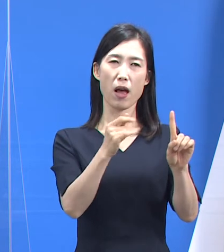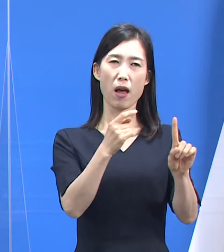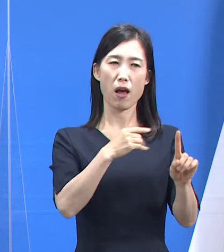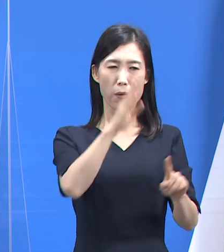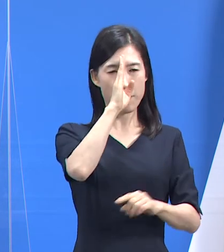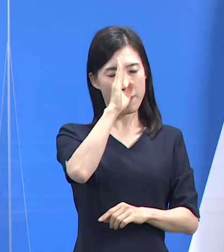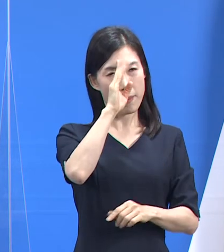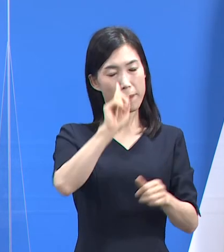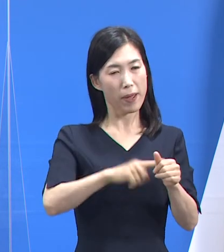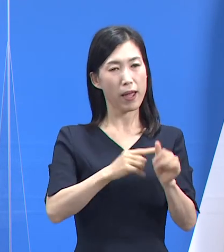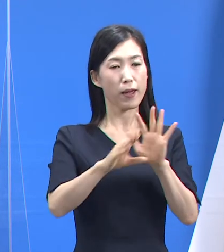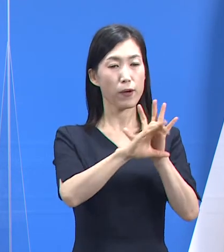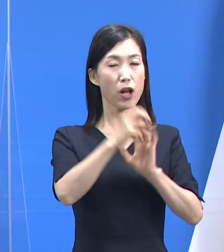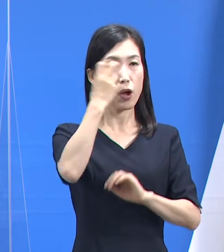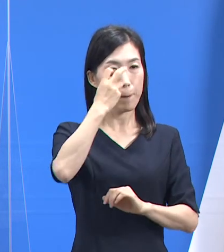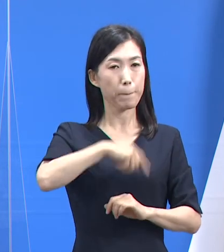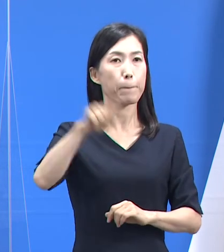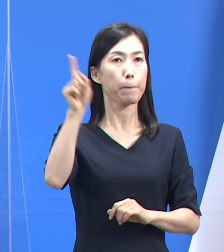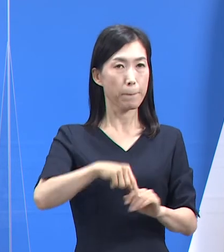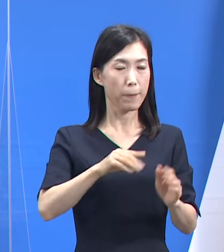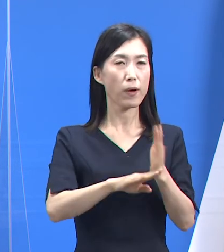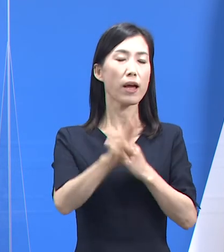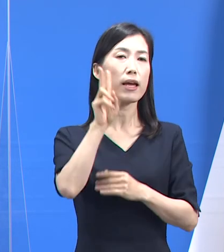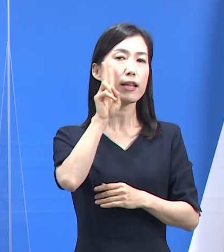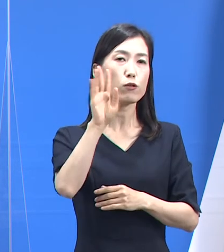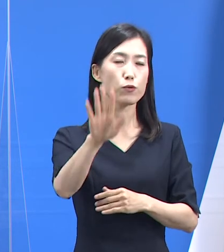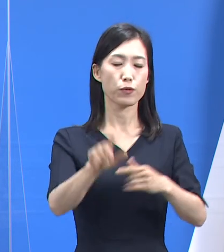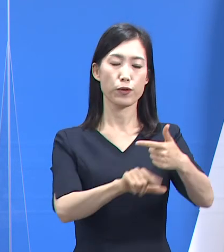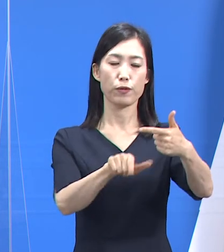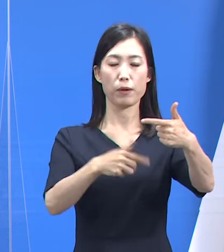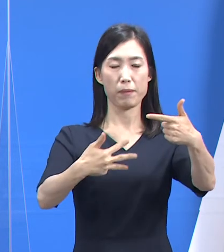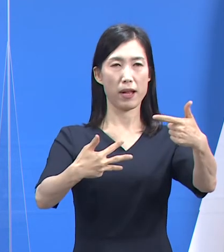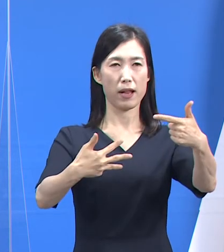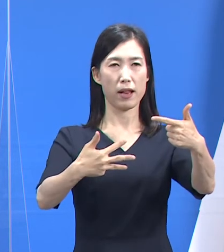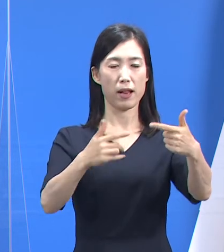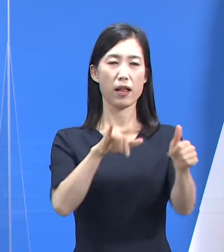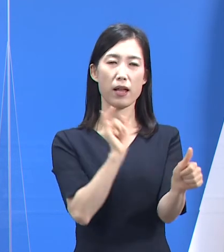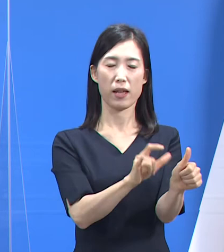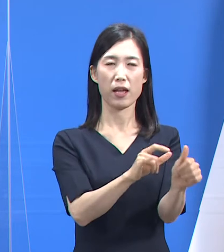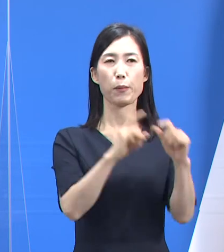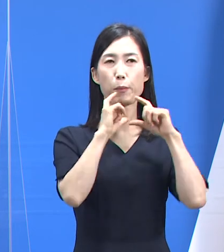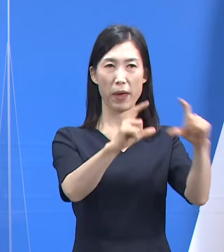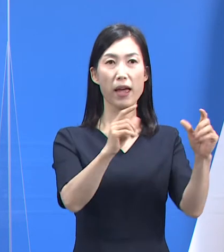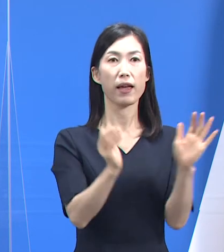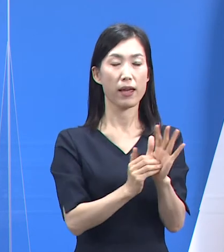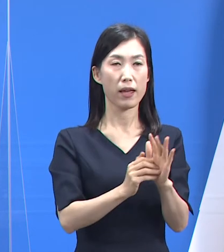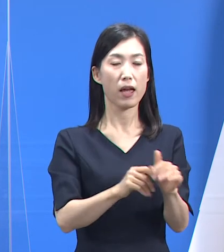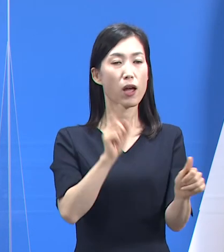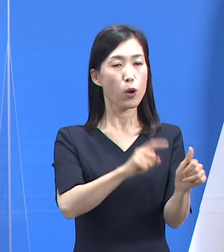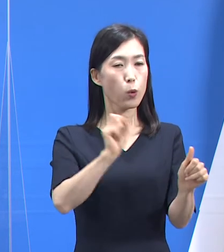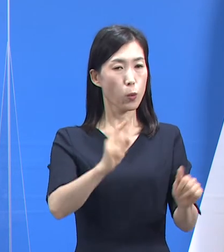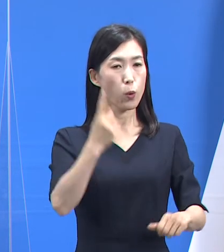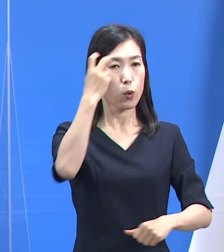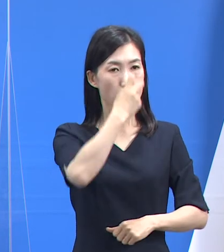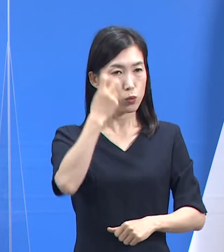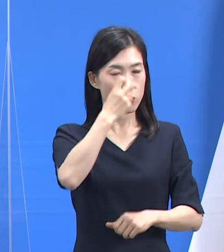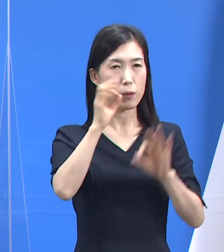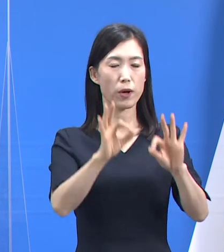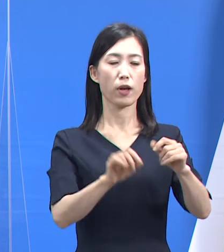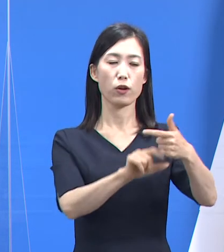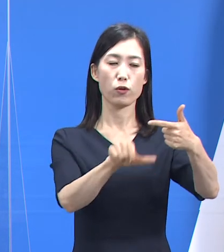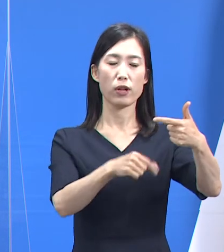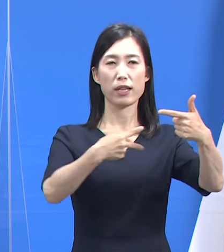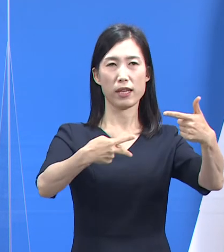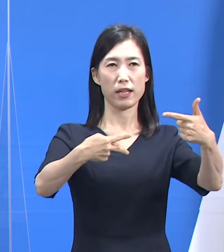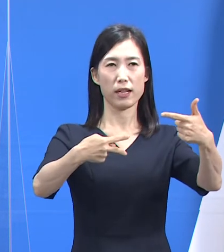진단검사를 받았고 이틀 뒤인 8일에 확진 판정을 받았습니다. 역학조사 과정에서 6월